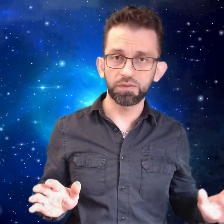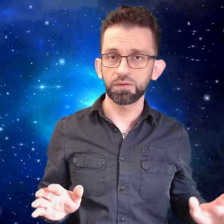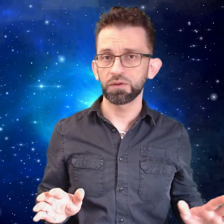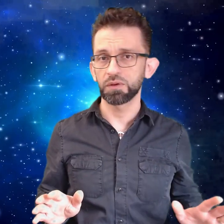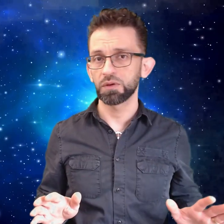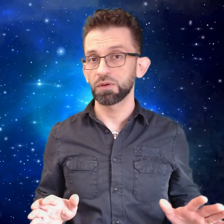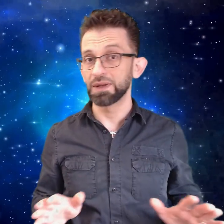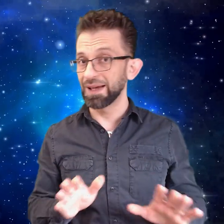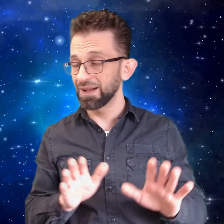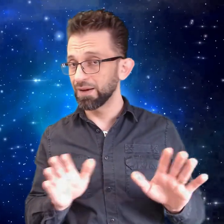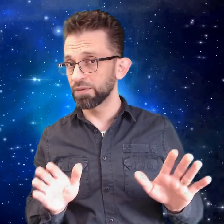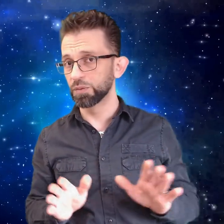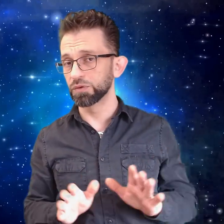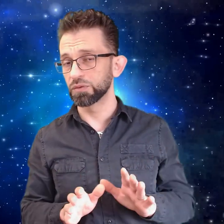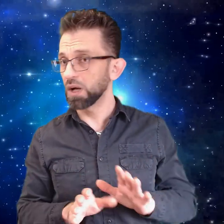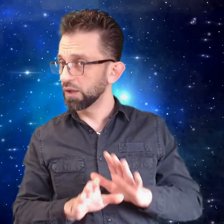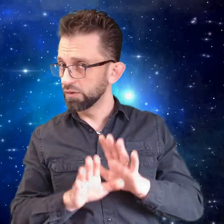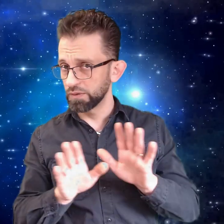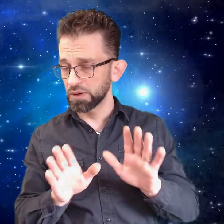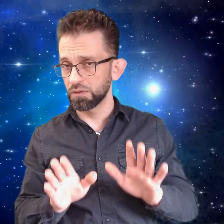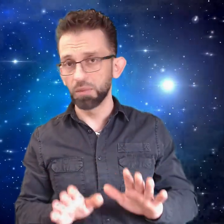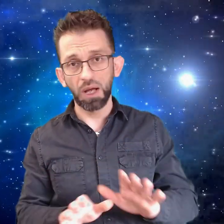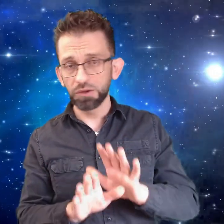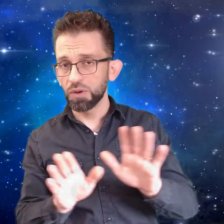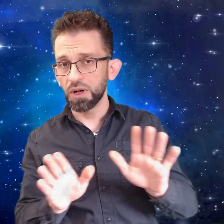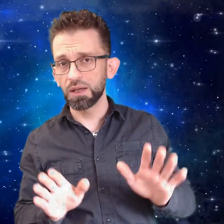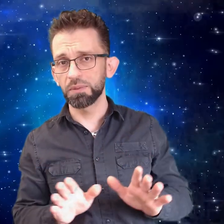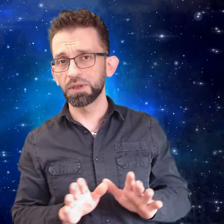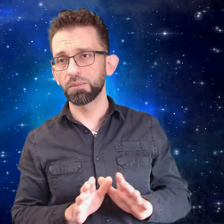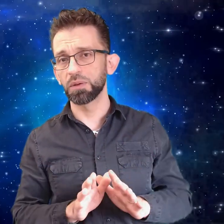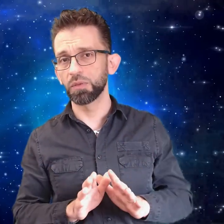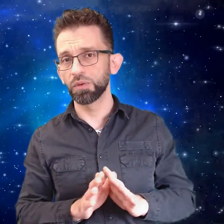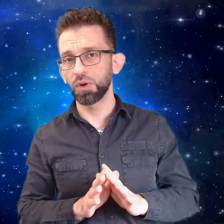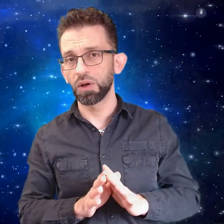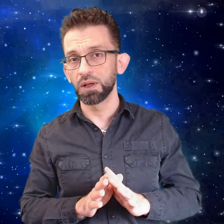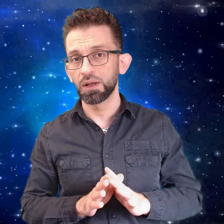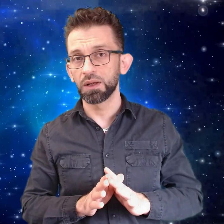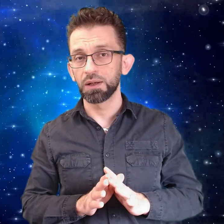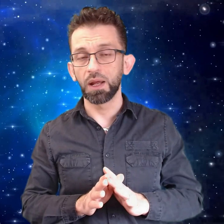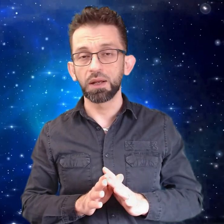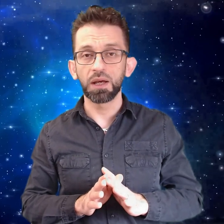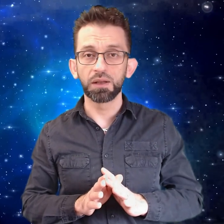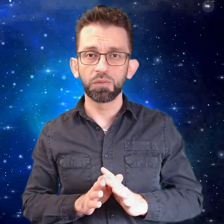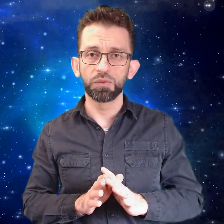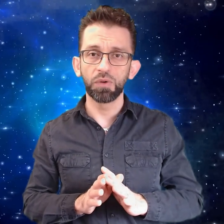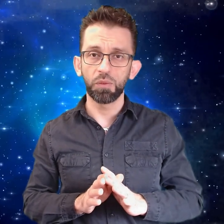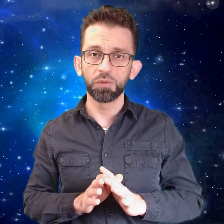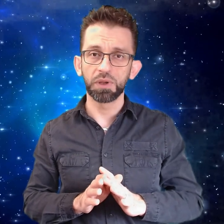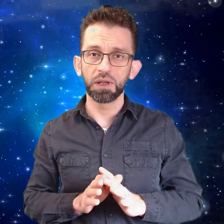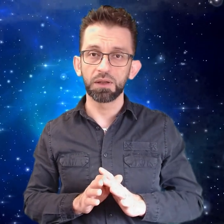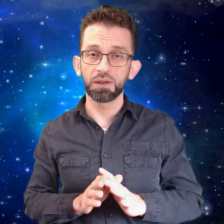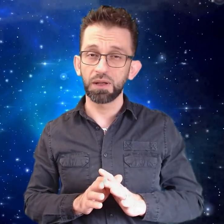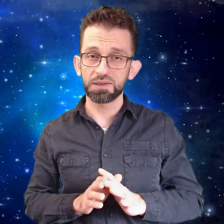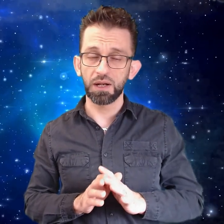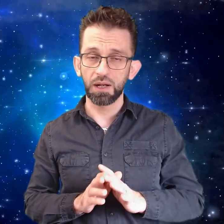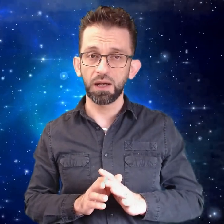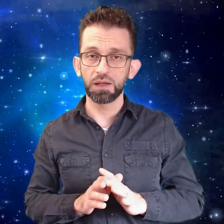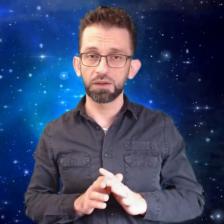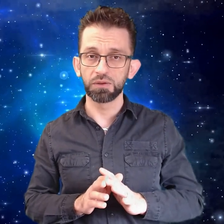الألاف بيموتوا ما عندهم فتوى ما عندهم رأي أبدا بالموضوع لأن هذا الموضوع ممكن يأسر على حياتهم